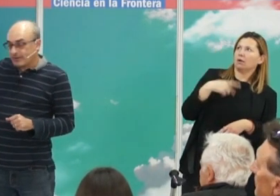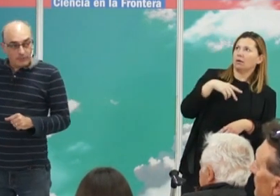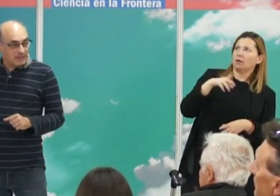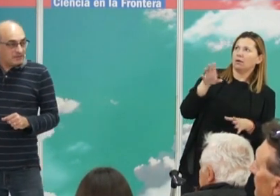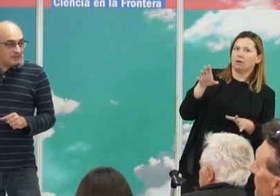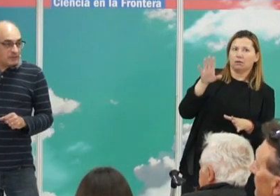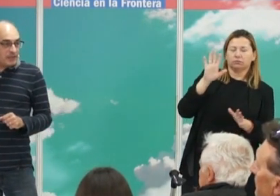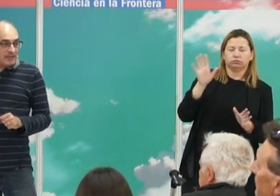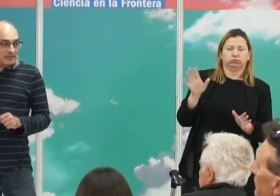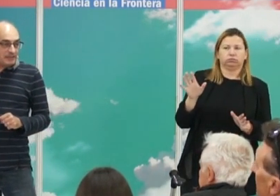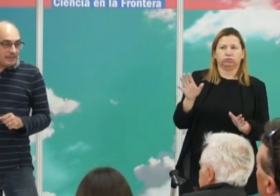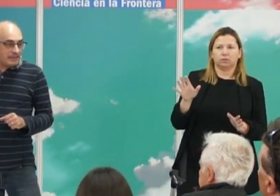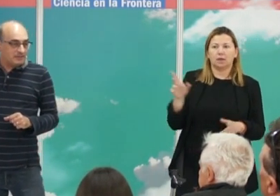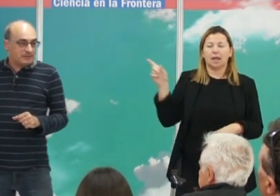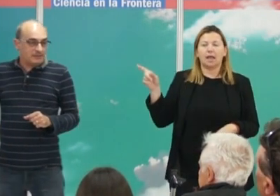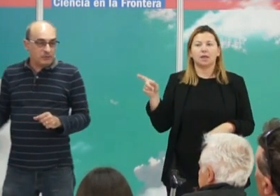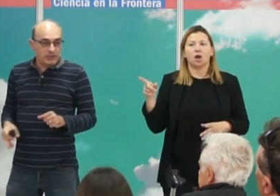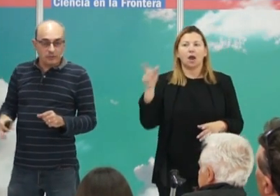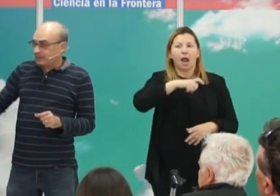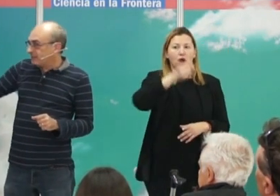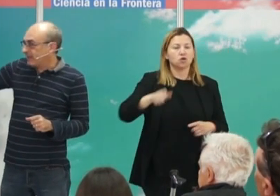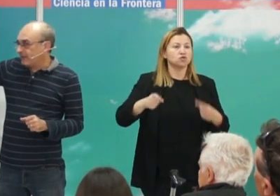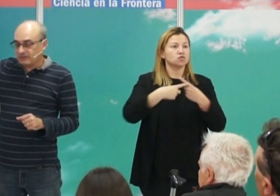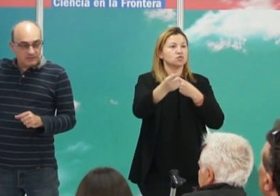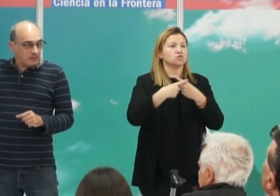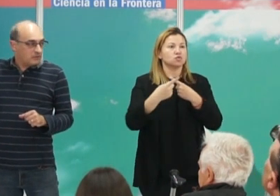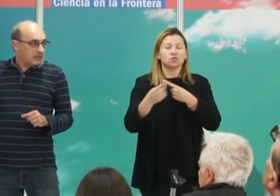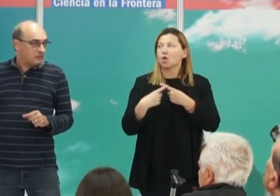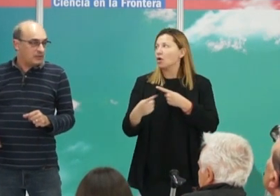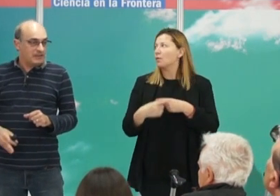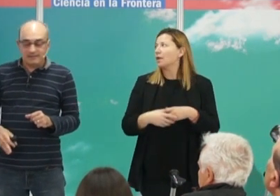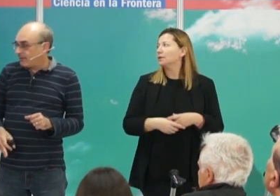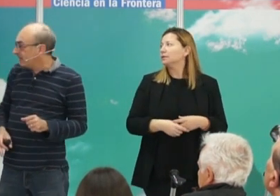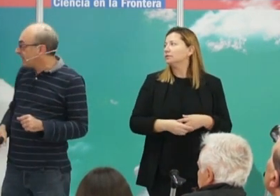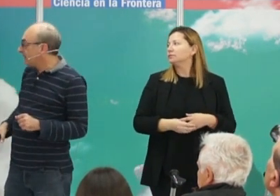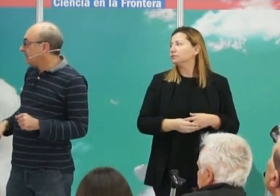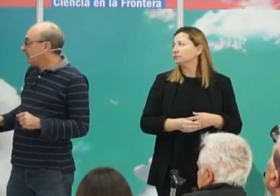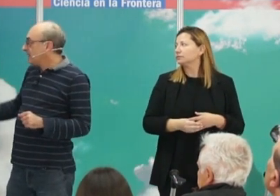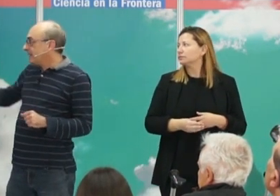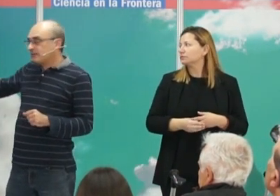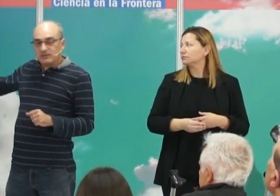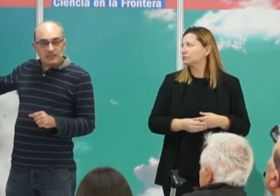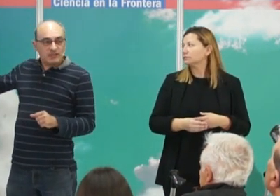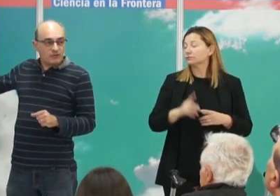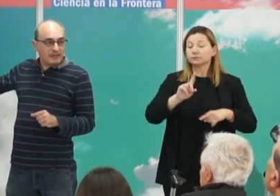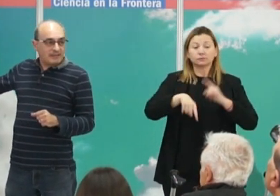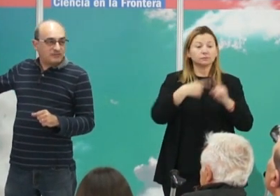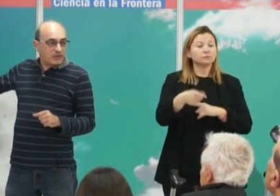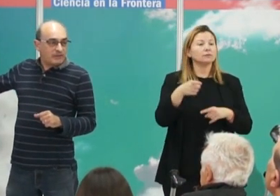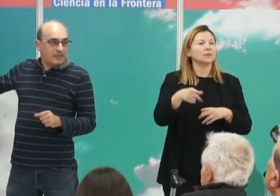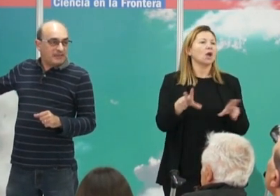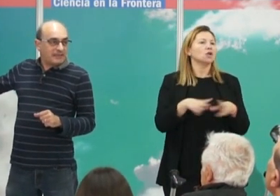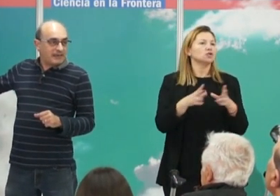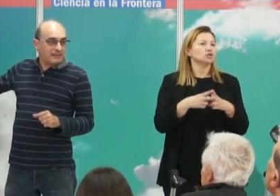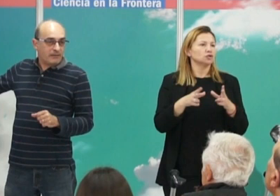Eran nómadas, probablemente tenían este tipo de yurtas parecidas a las que encontramos todavía en Asia Central, y después era una sociedad